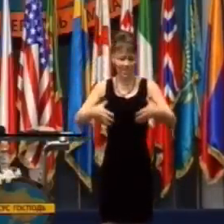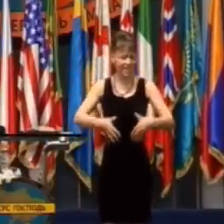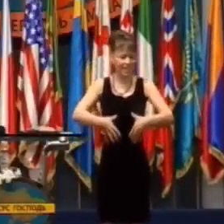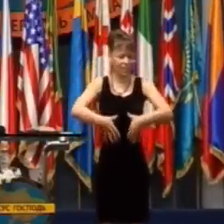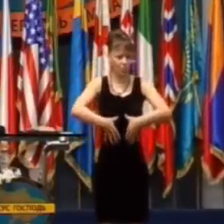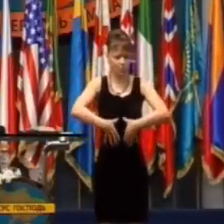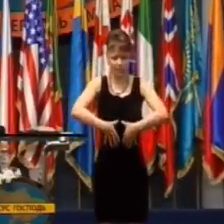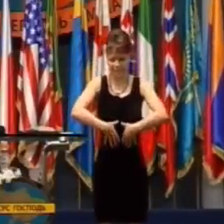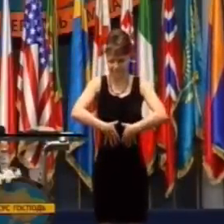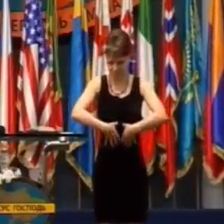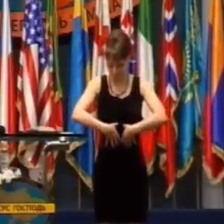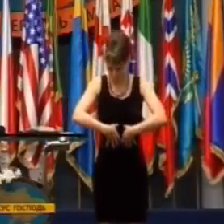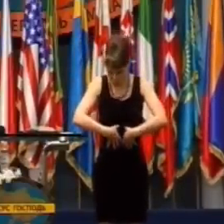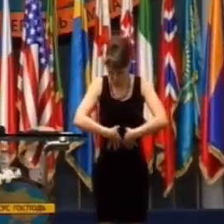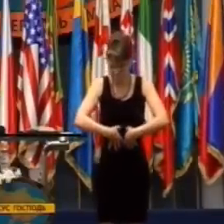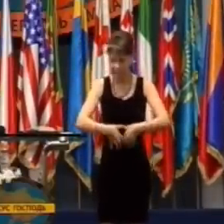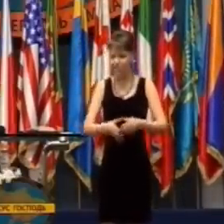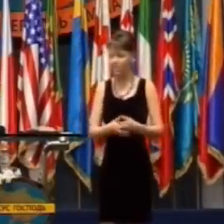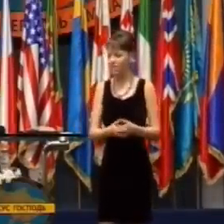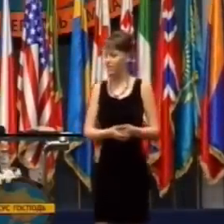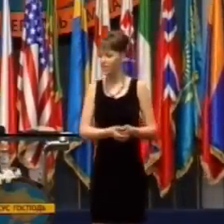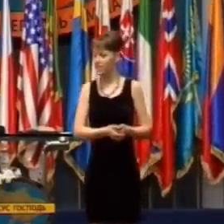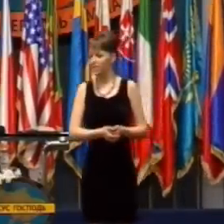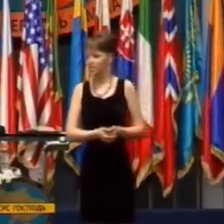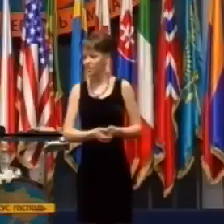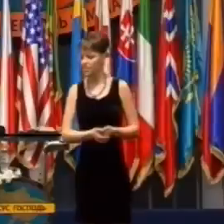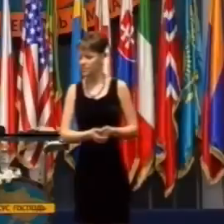moc, ktorá pôsobí vo mne,